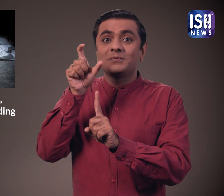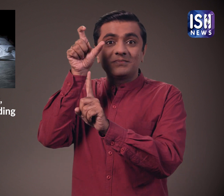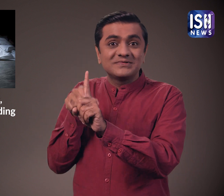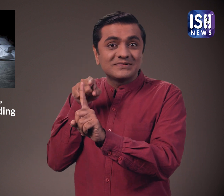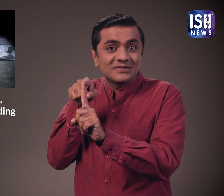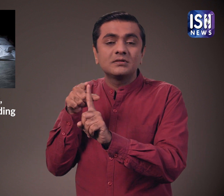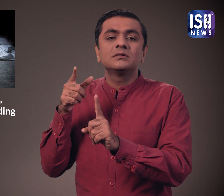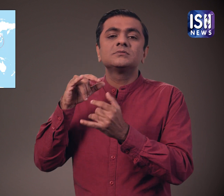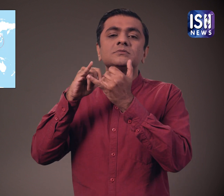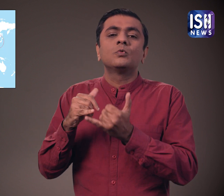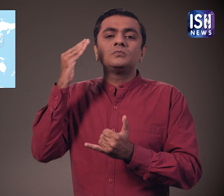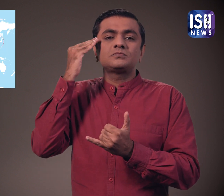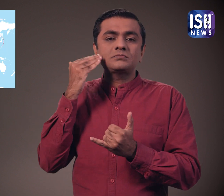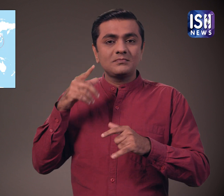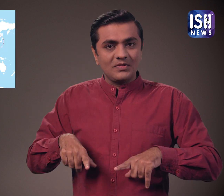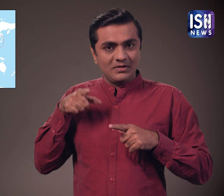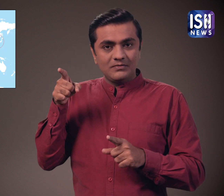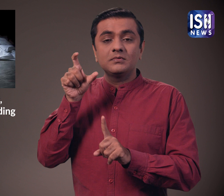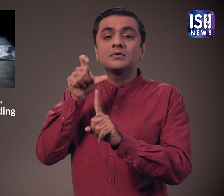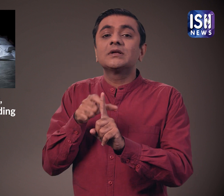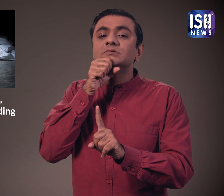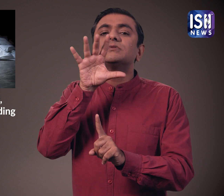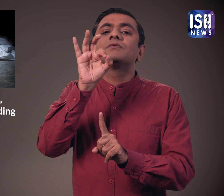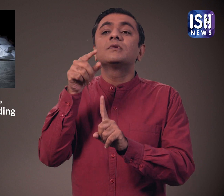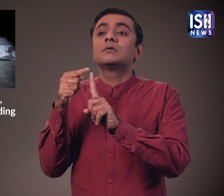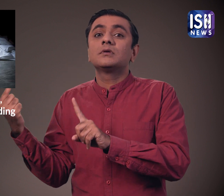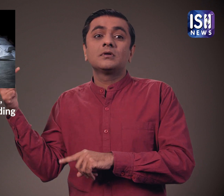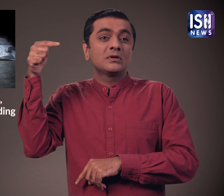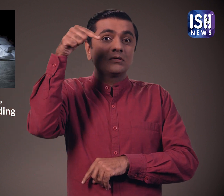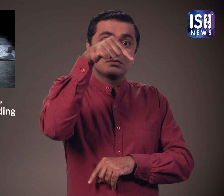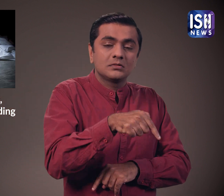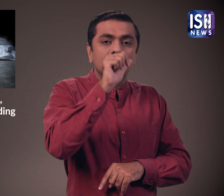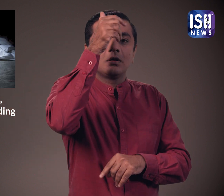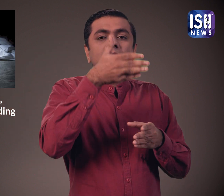एक पचास वर्षिय दक्षिन कोरियाई व्यक्ति गुजरात के मेसाना जिले में